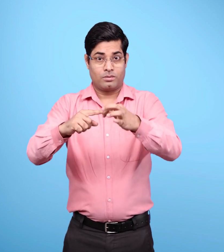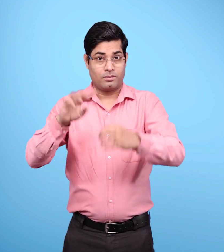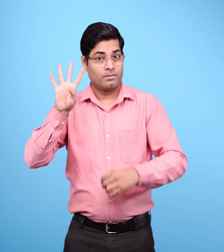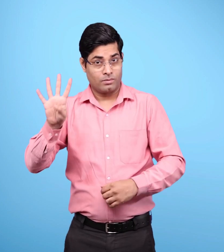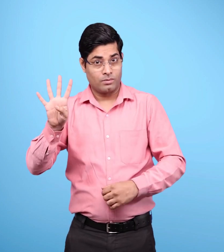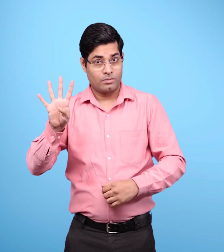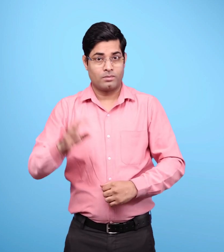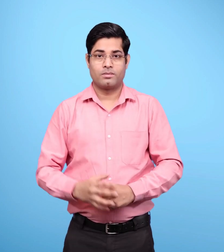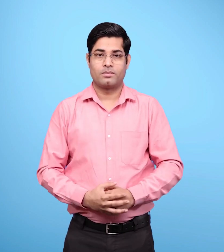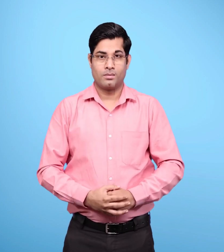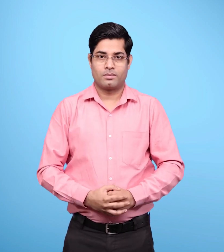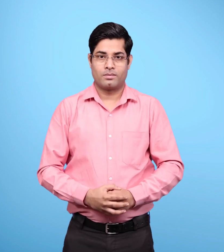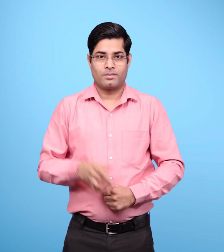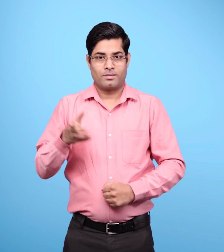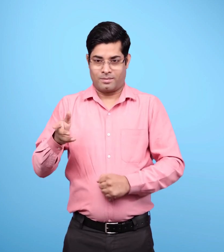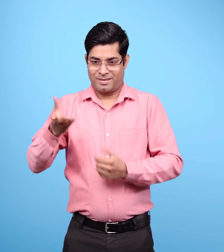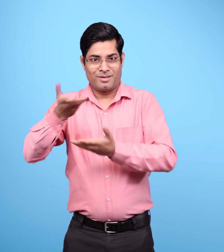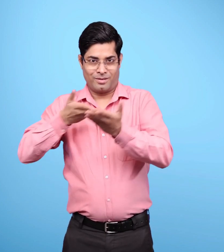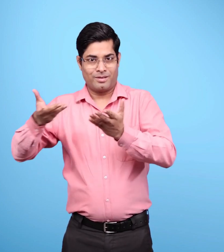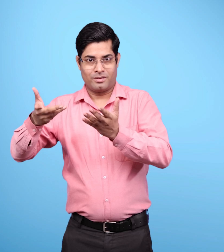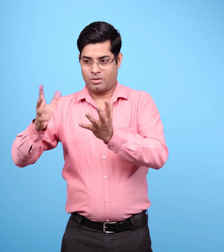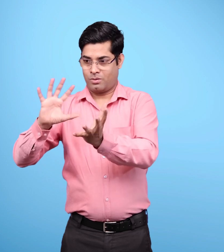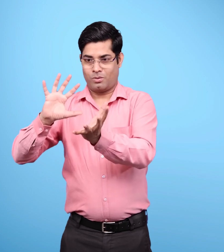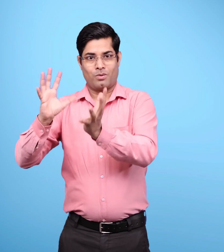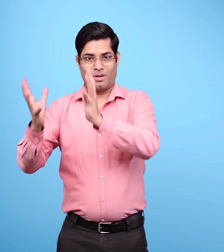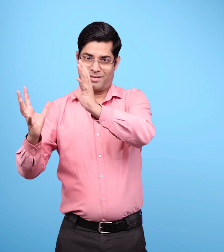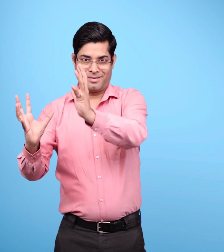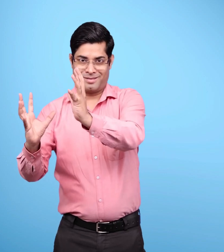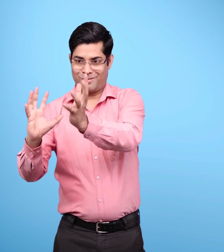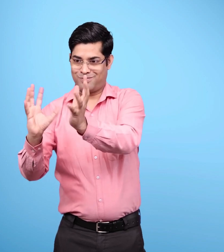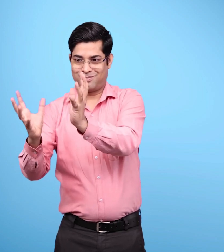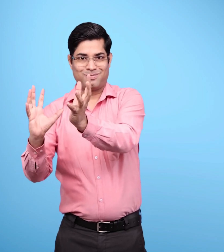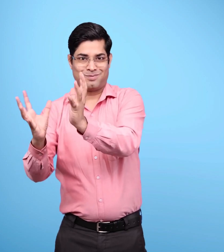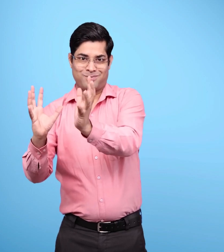चौथा उत्तर एवं दक्षिन अयनान्तों में अंतर बताईए.